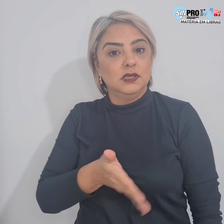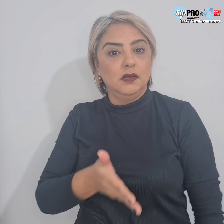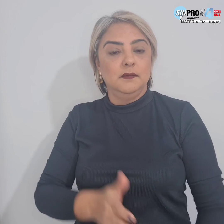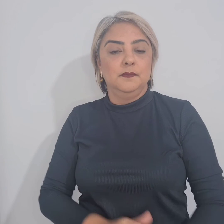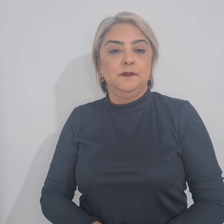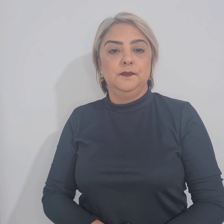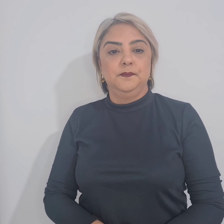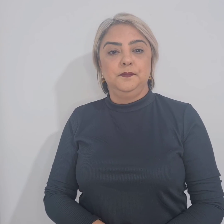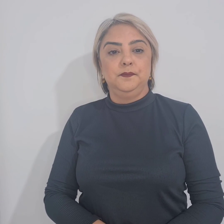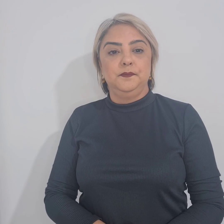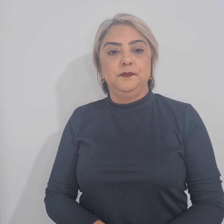Distrito Federal e do Brasil. Calma para todos e de todas. Obrigado.